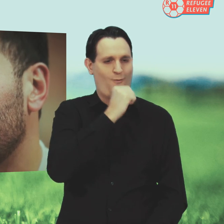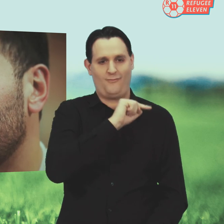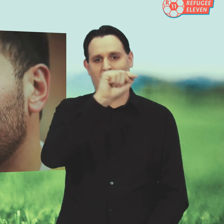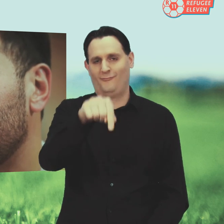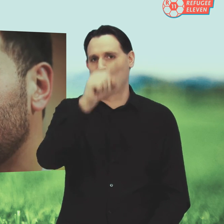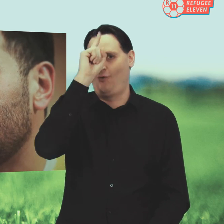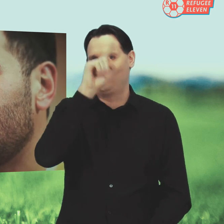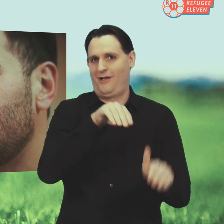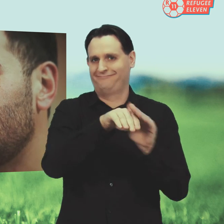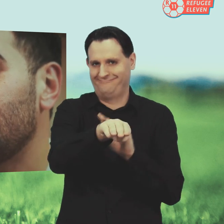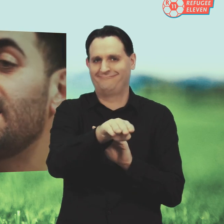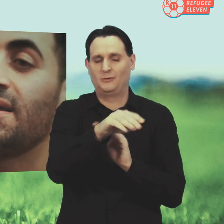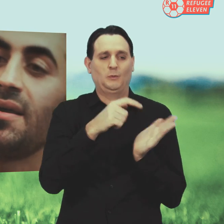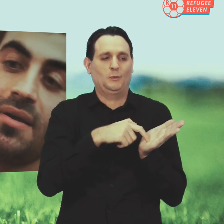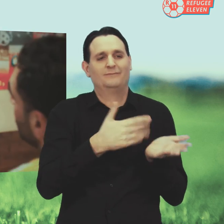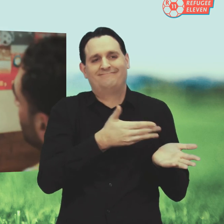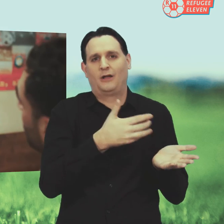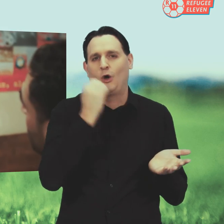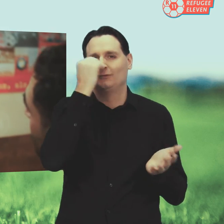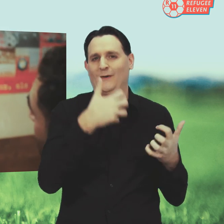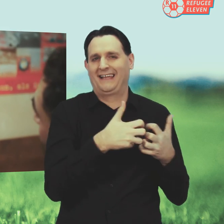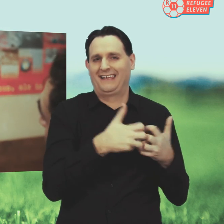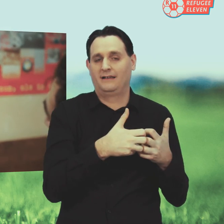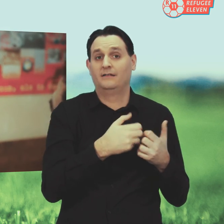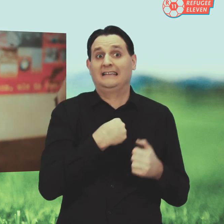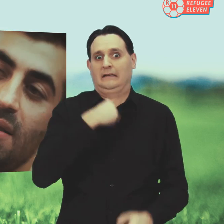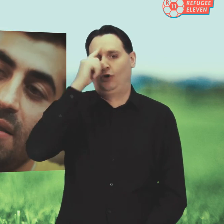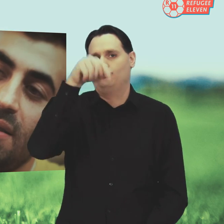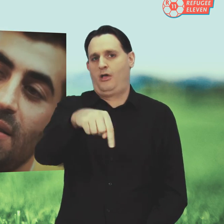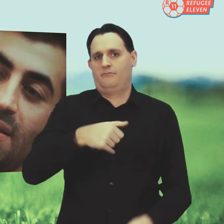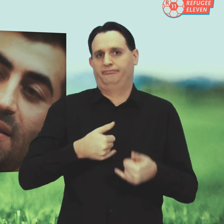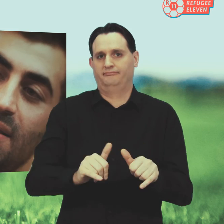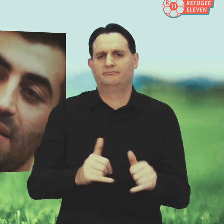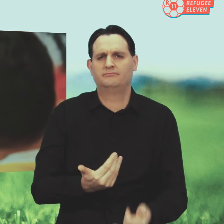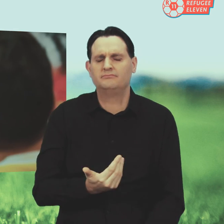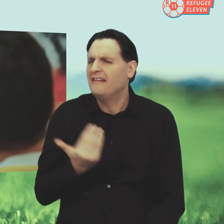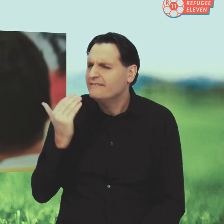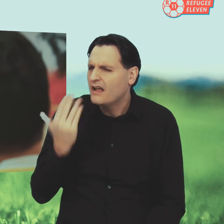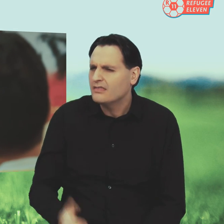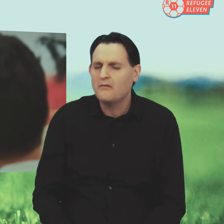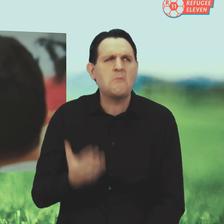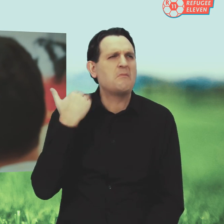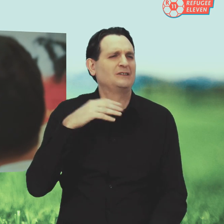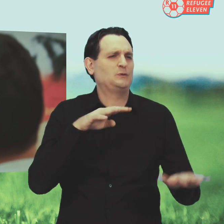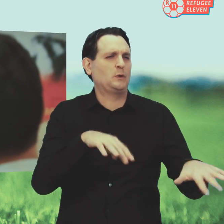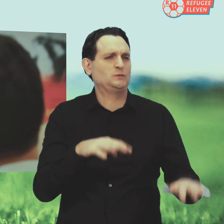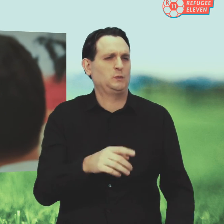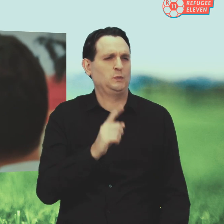nach Deutschland geflüchtet, weil da war auch Krieg in Kosovo. Ich bin dann hier geboren. Wann war das? Das war 1992.